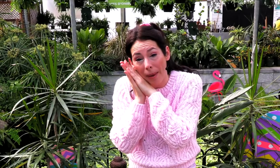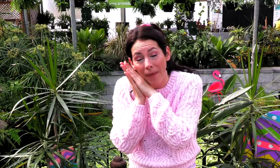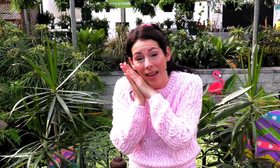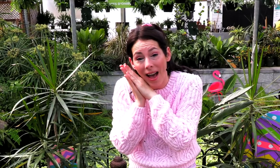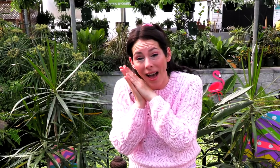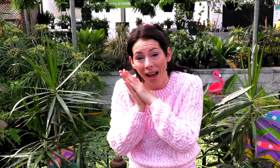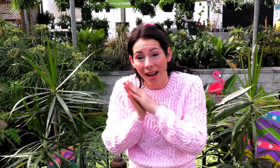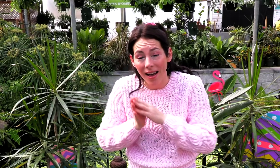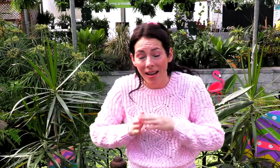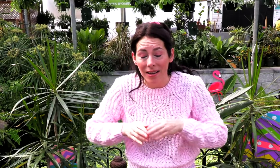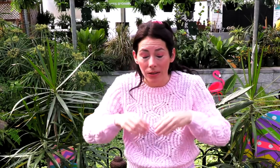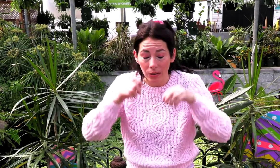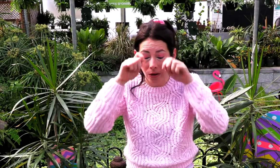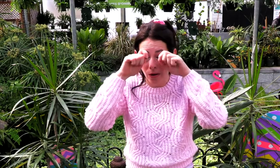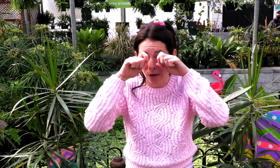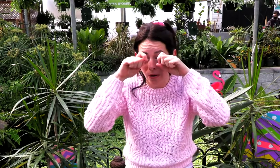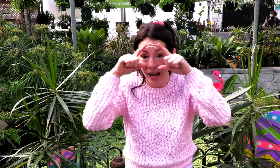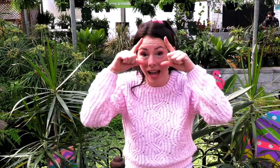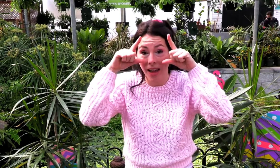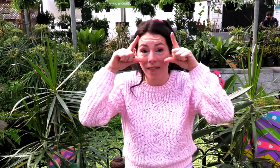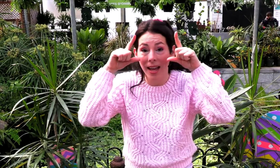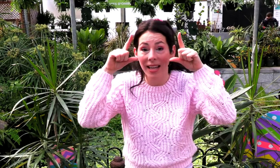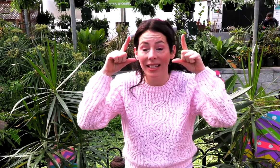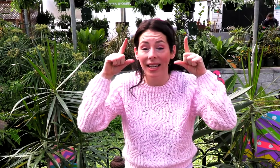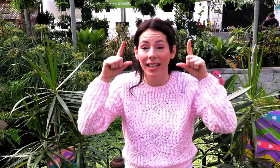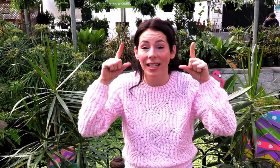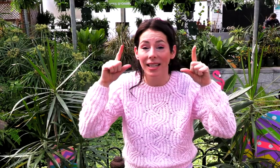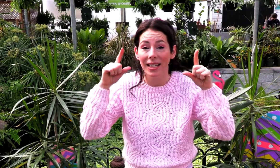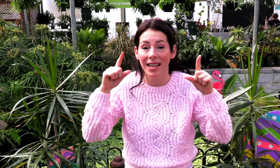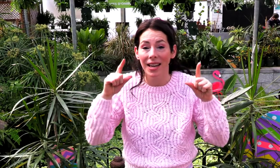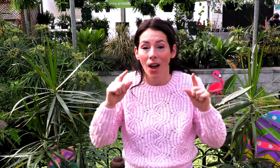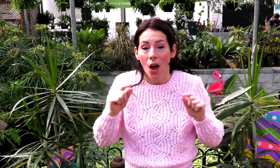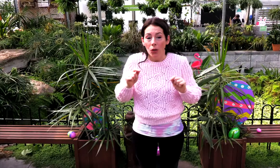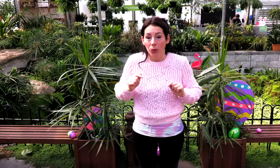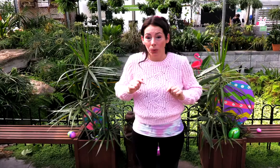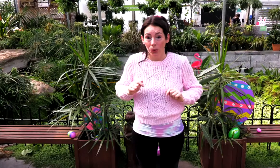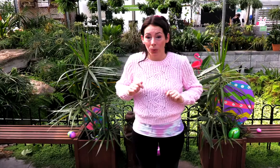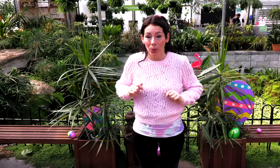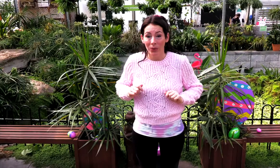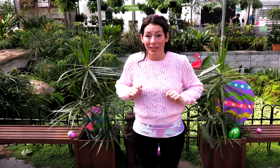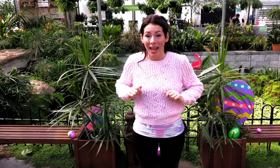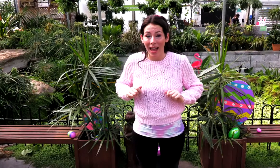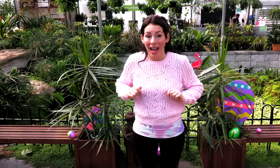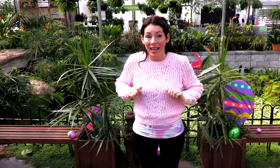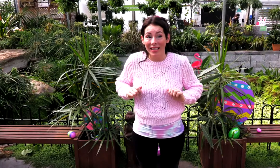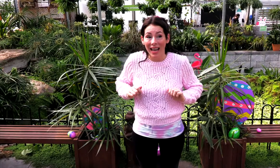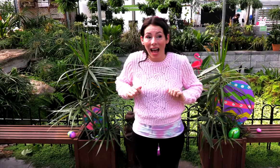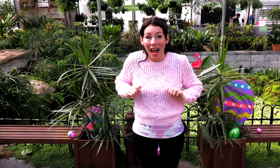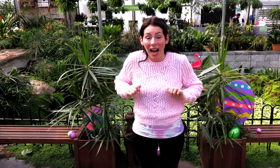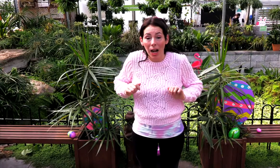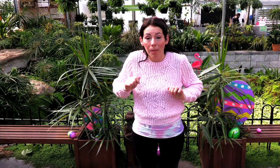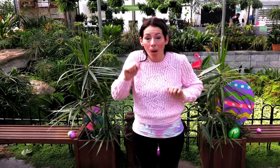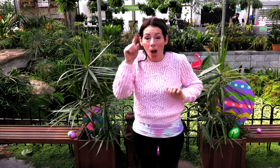bien le réveiller. Tout est calme,